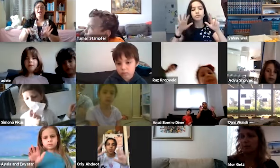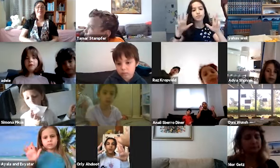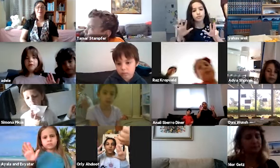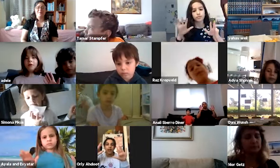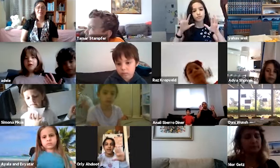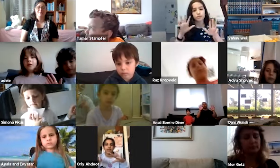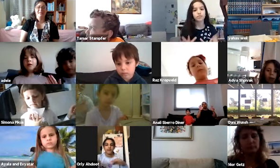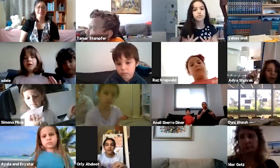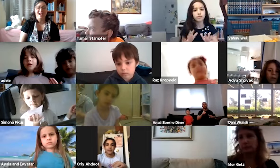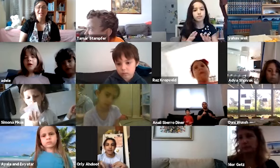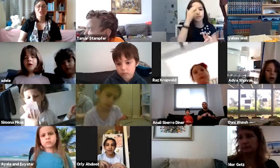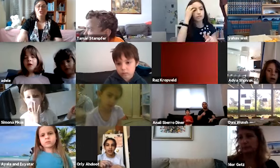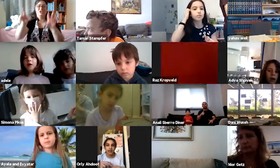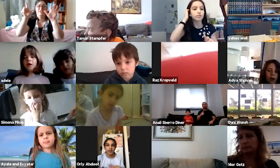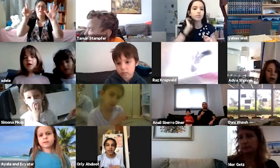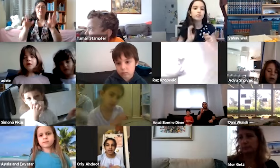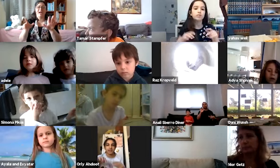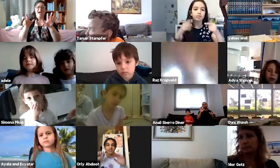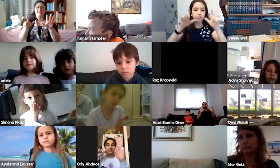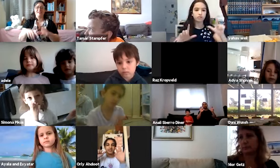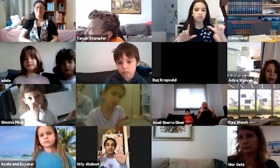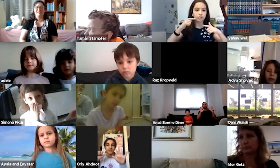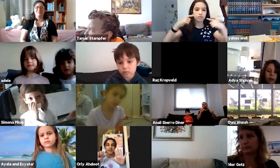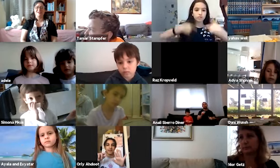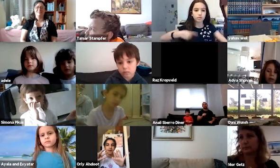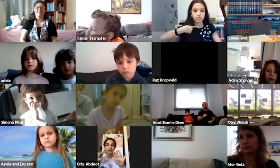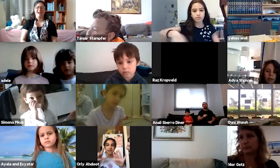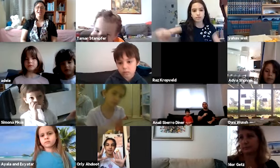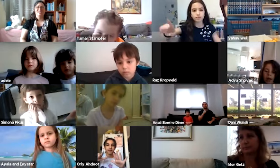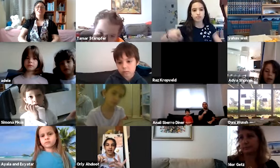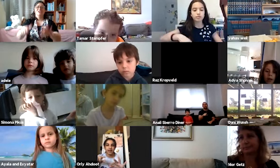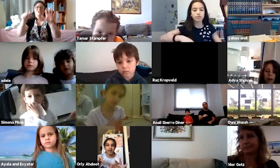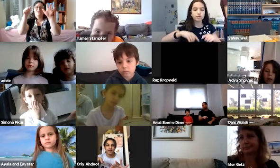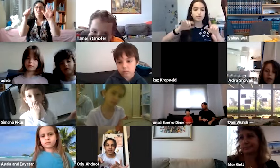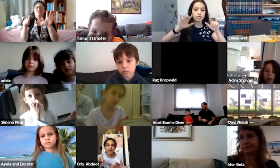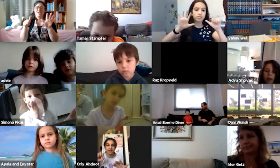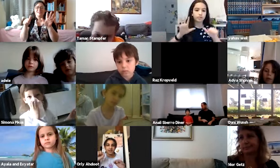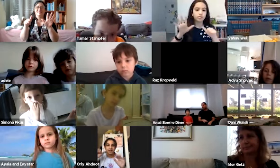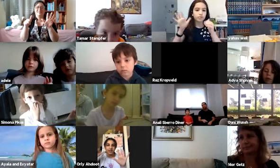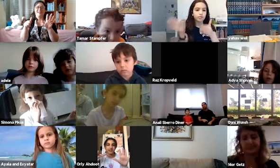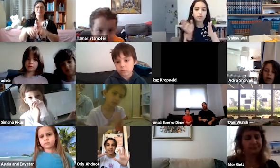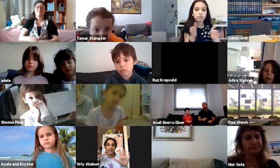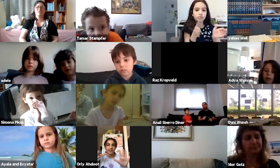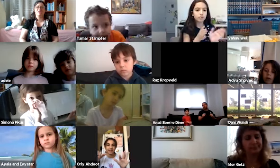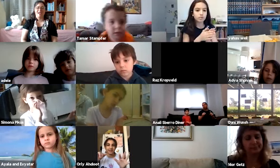ימי מילה. שבעה ימי שבתא. שישה סדרי משנה.